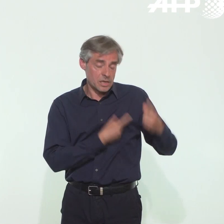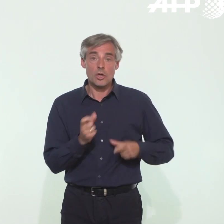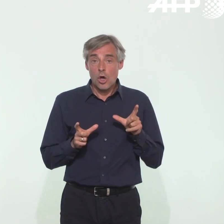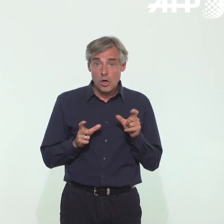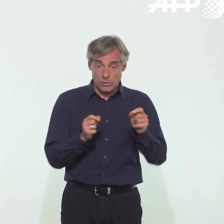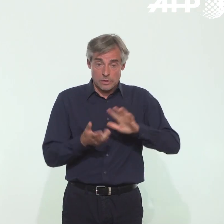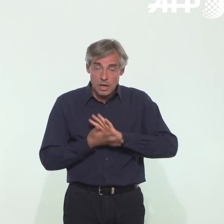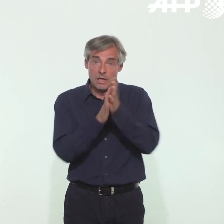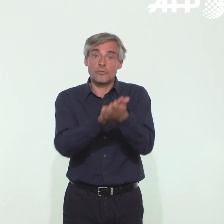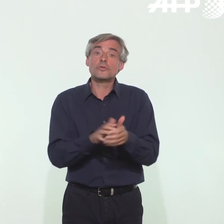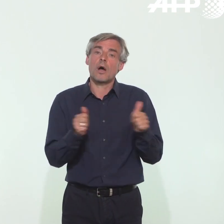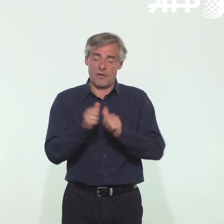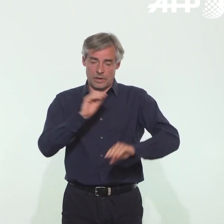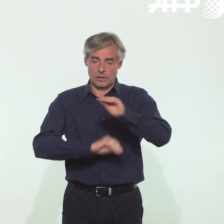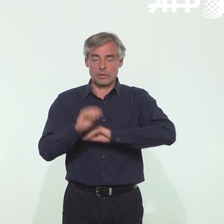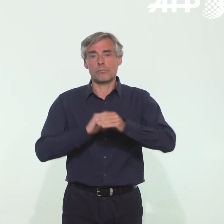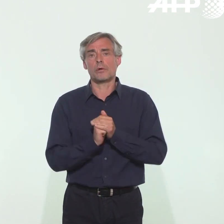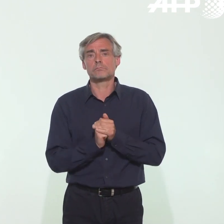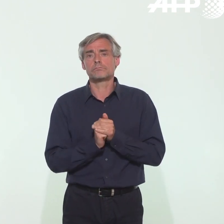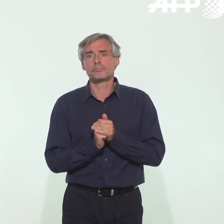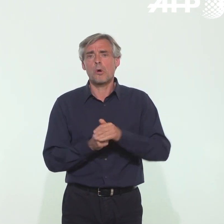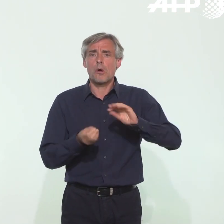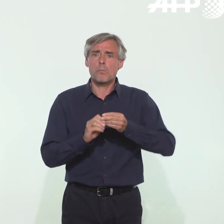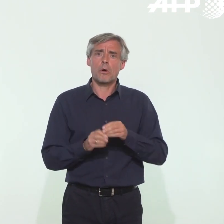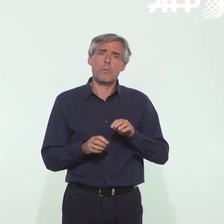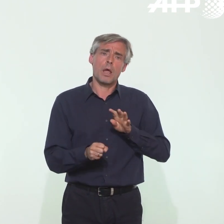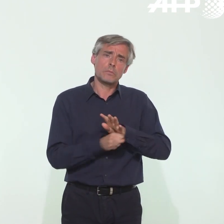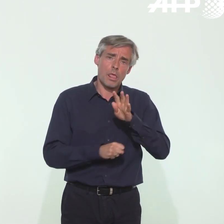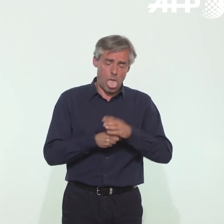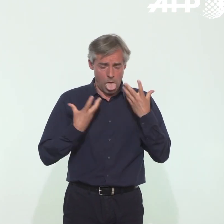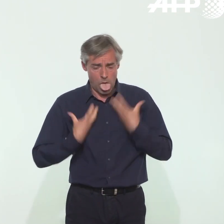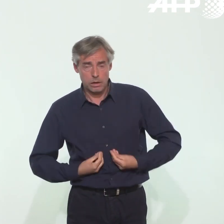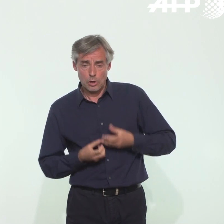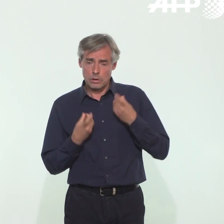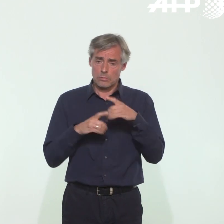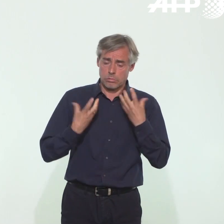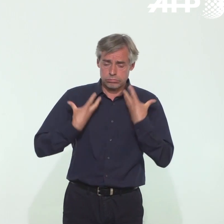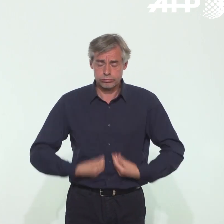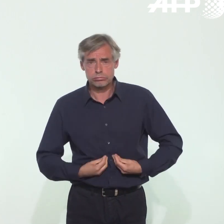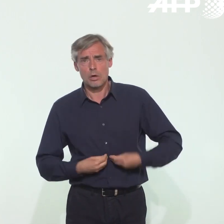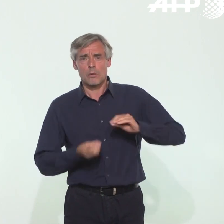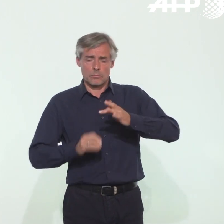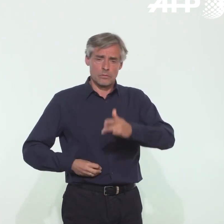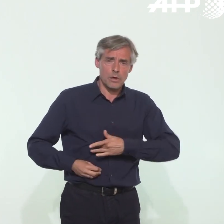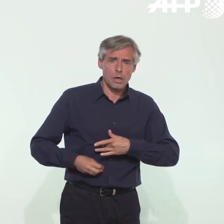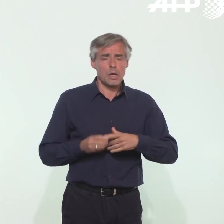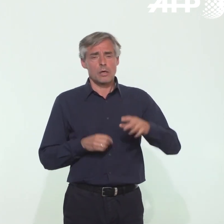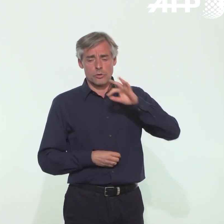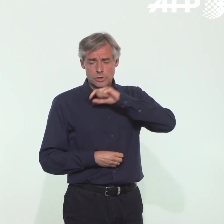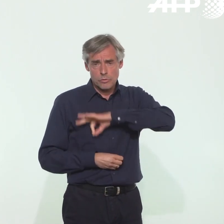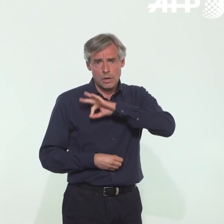évolutif sous traitement, immunodépression congénitale ou acquise, cirrhose, chimiothérapie,